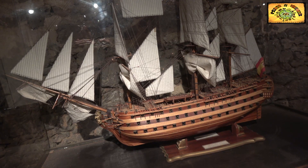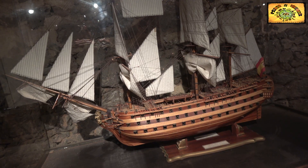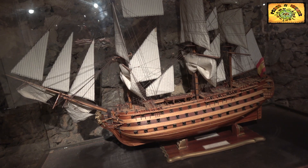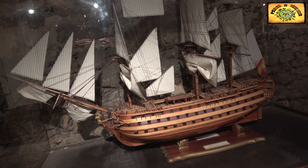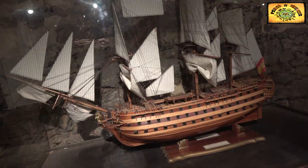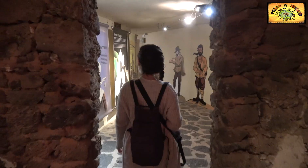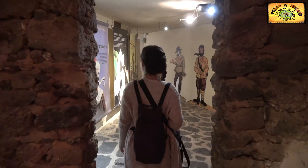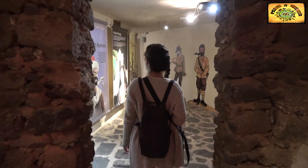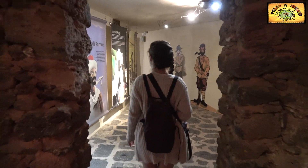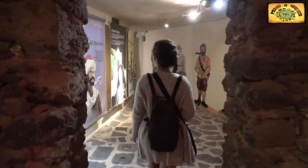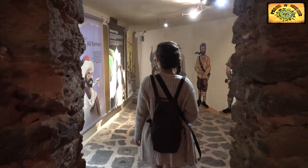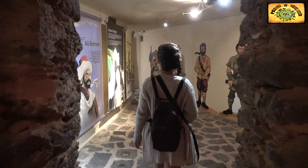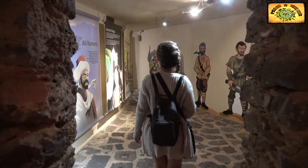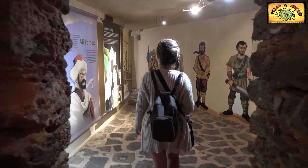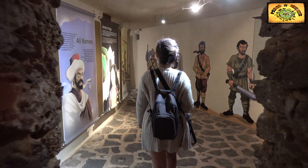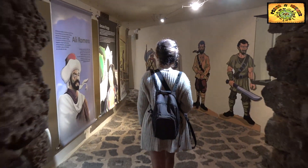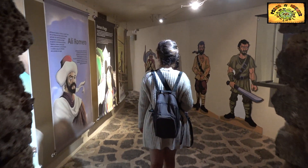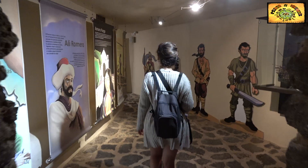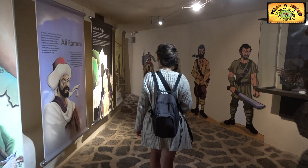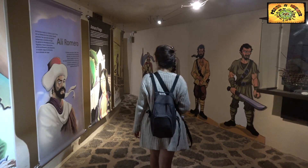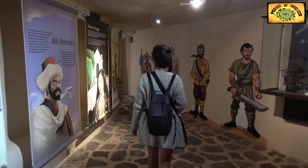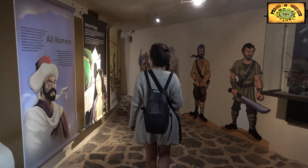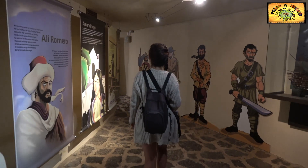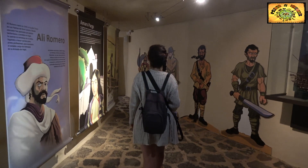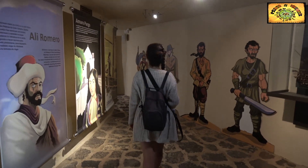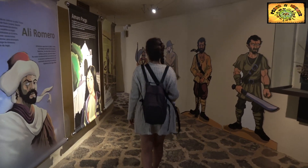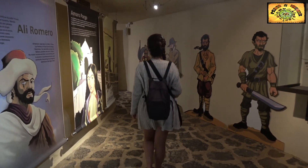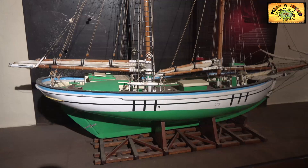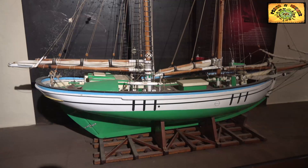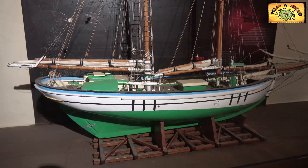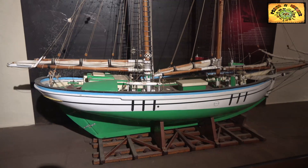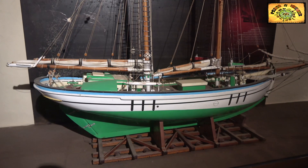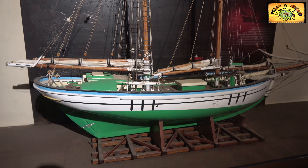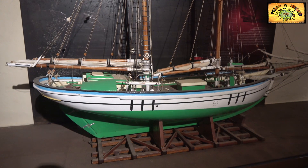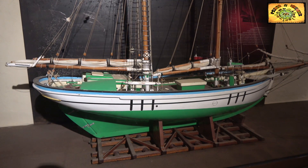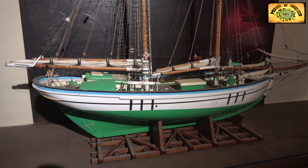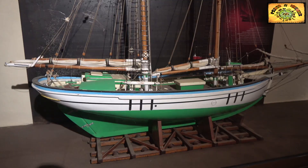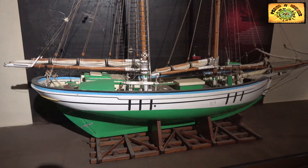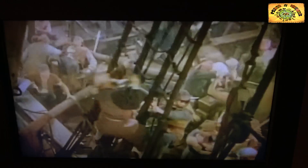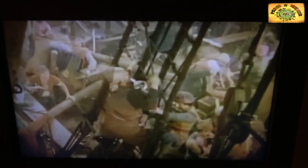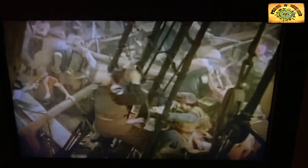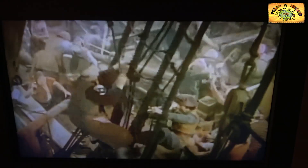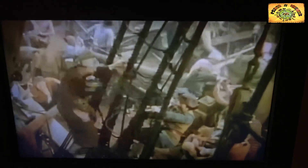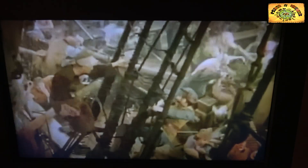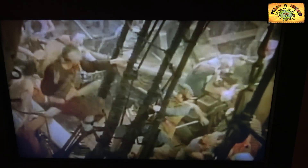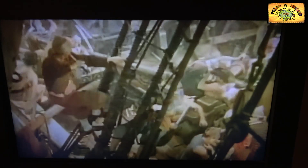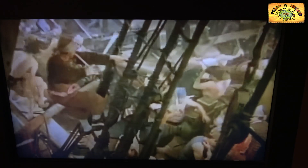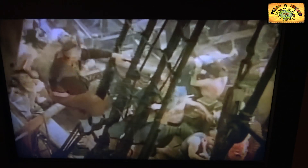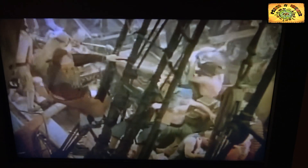interior tiene un museo bastante interactivo y curioso, que es el Museo de la Piratería, que es muy bonito de ver. Y que os animamos porque conocéis una parte de las